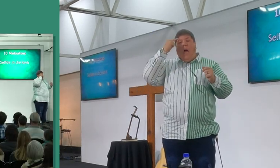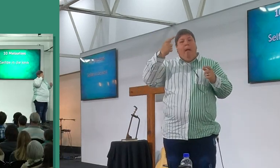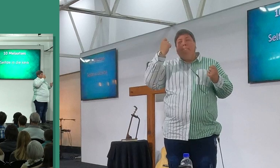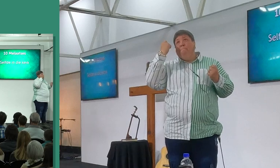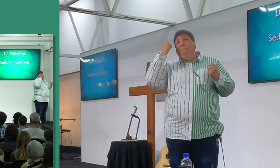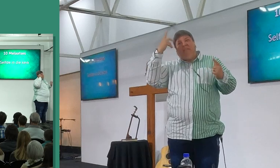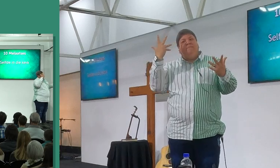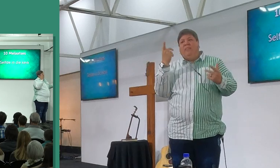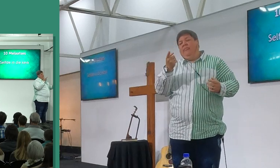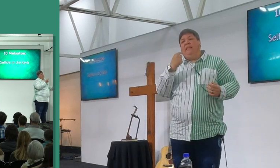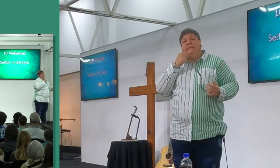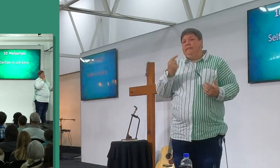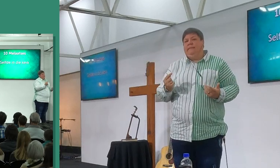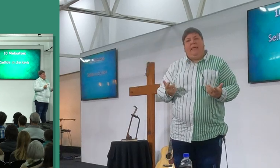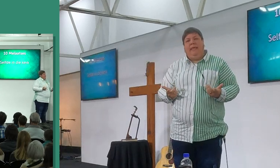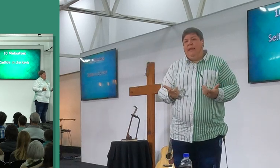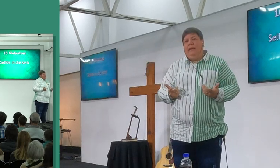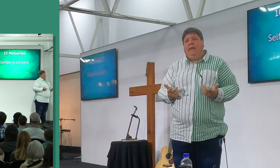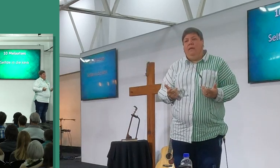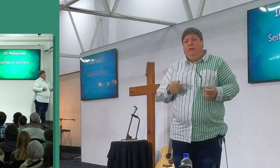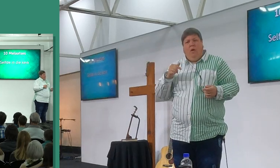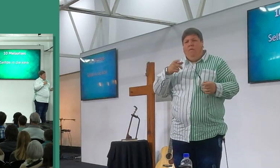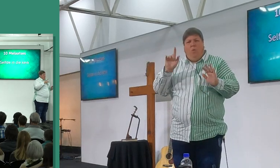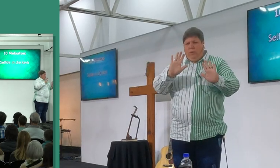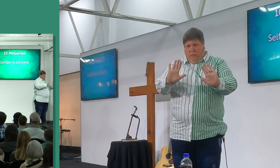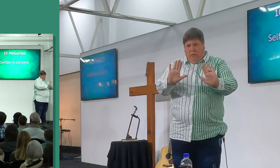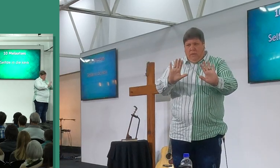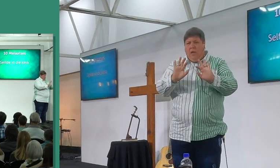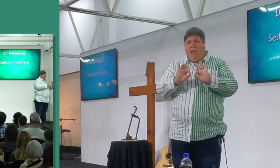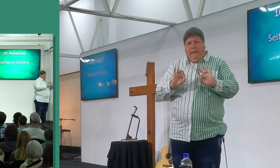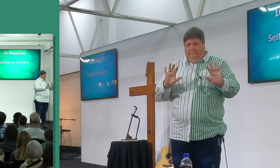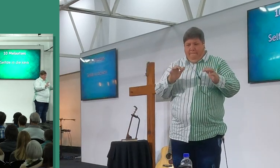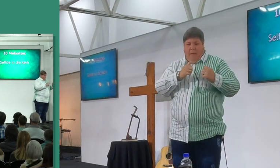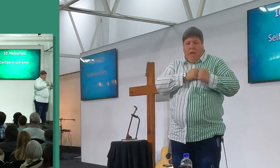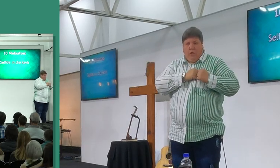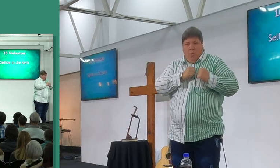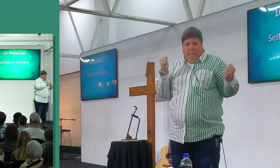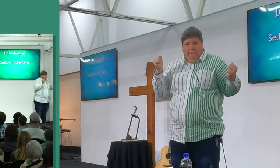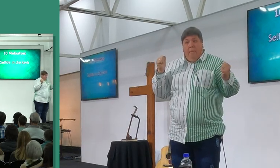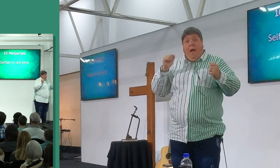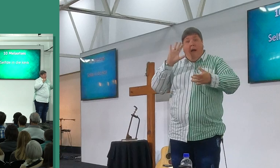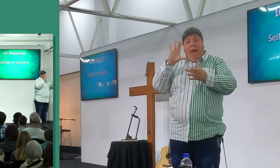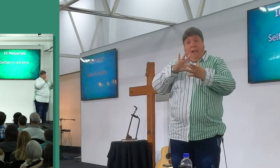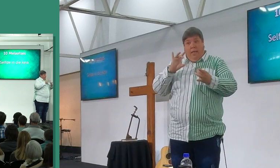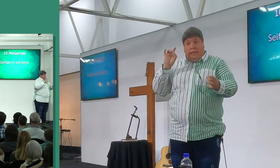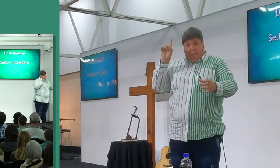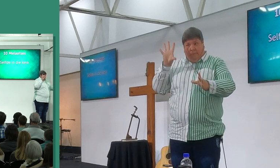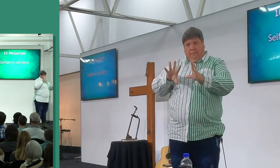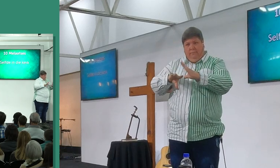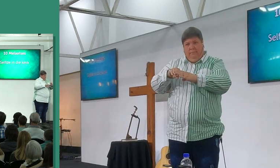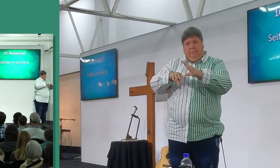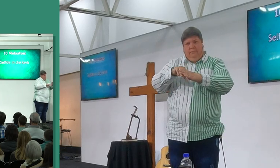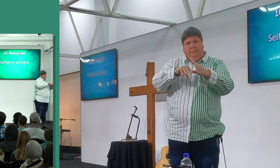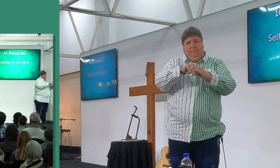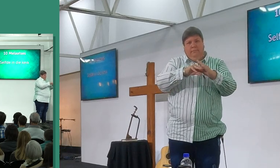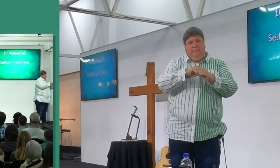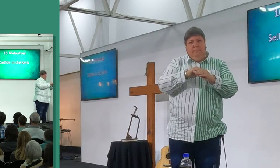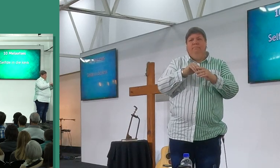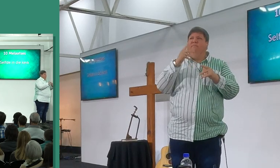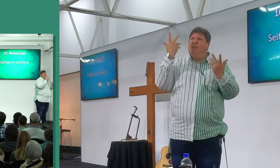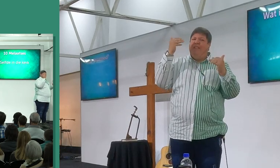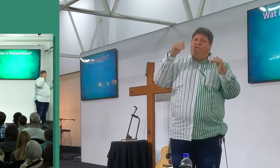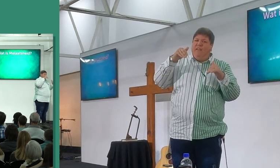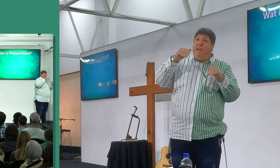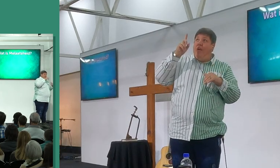dankbaarheid, wil ek hee, jy moet jou hart oopmaak, vir die werking van die heilige gees, om vir jyre te sê, jyre, wat verwag jy vir oogend